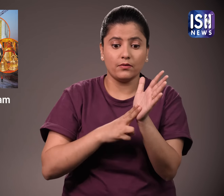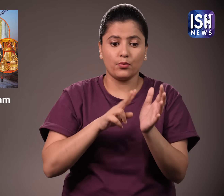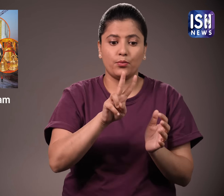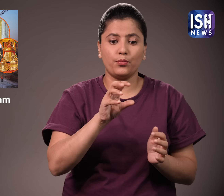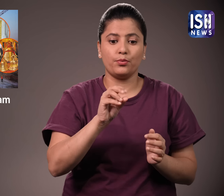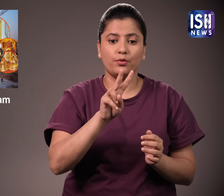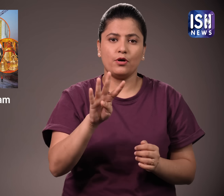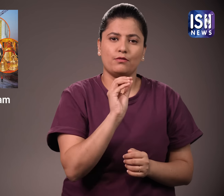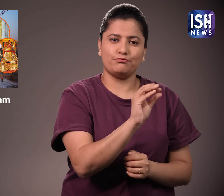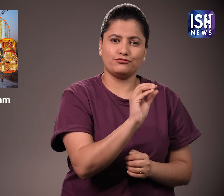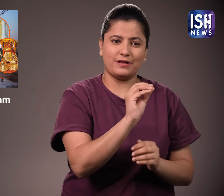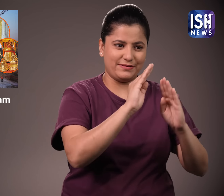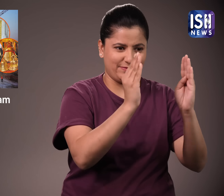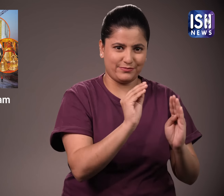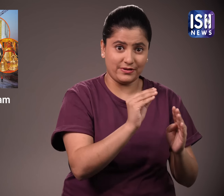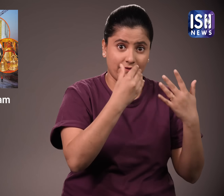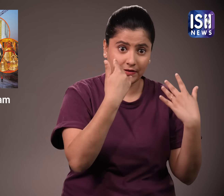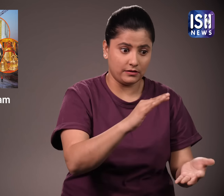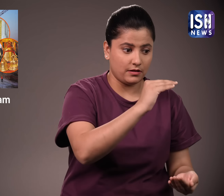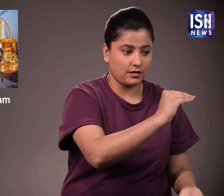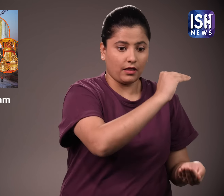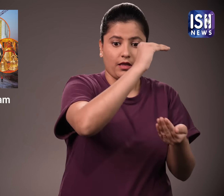2024 को गर्भ गुरुव में स्तापित की जाएगी